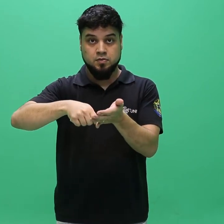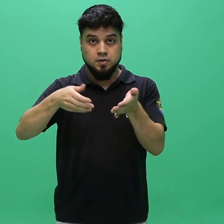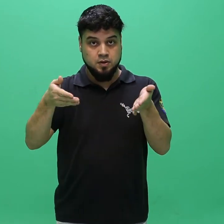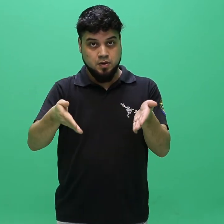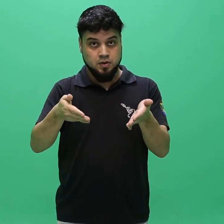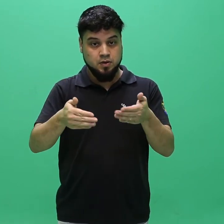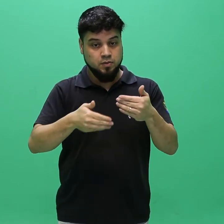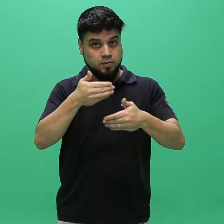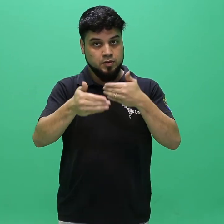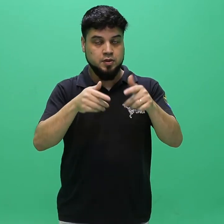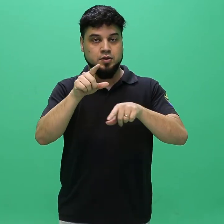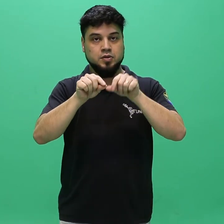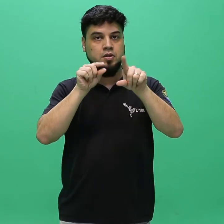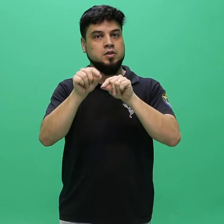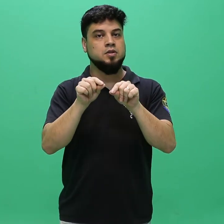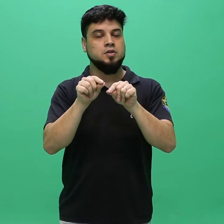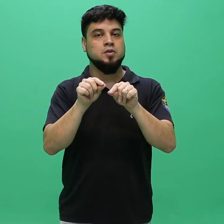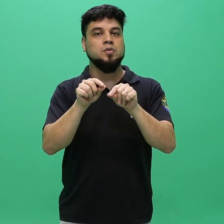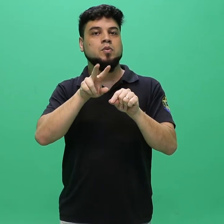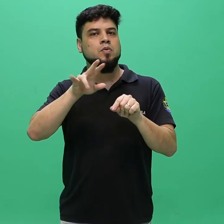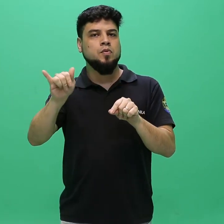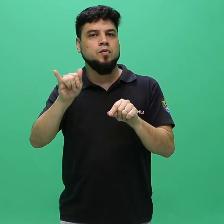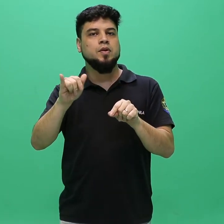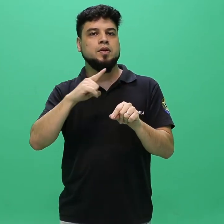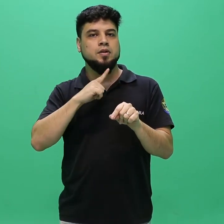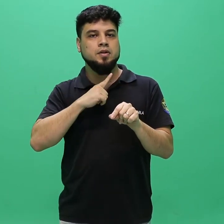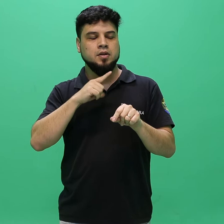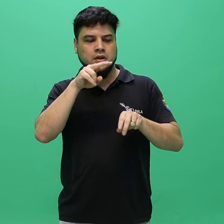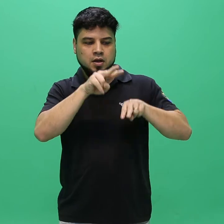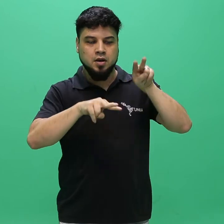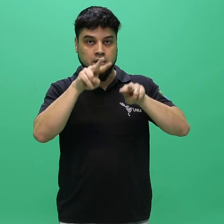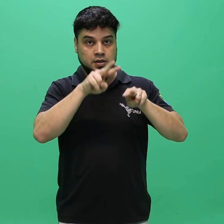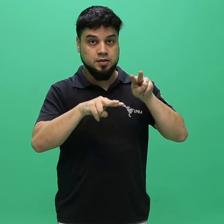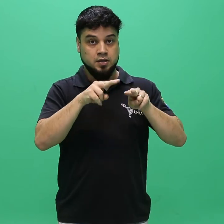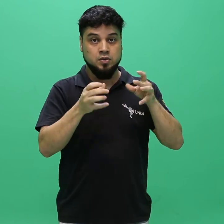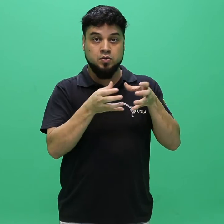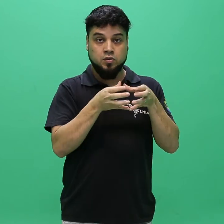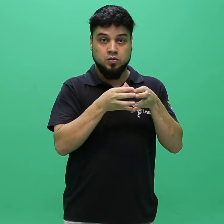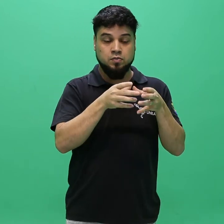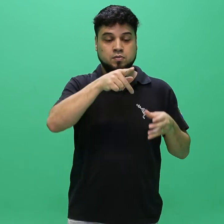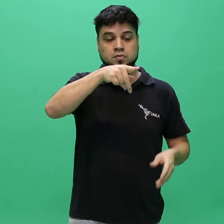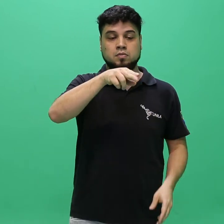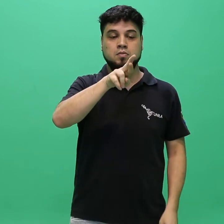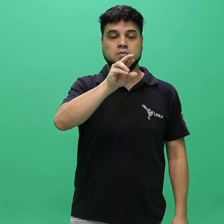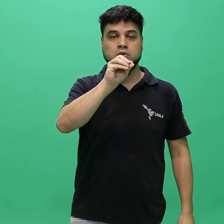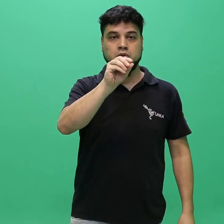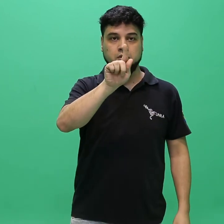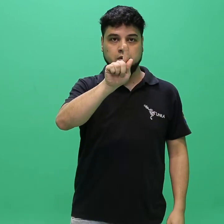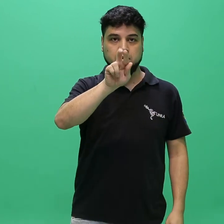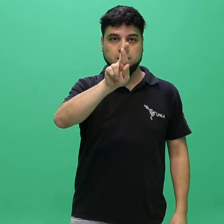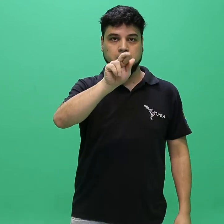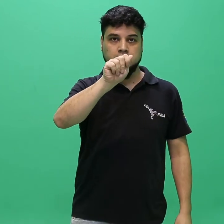analisadas pela PROGRADE, observado o disposto no presente edital, na Resolução Consum